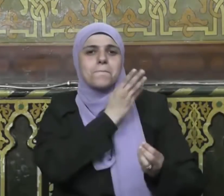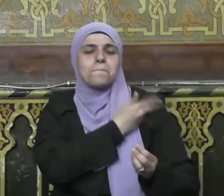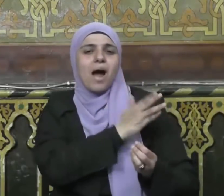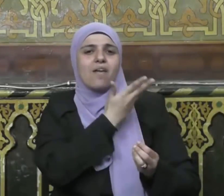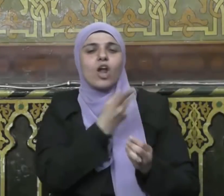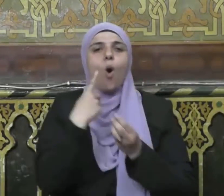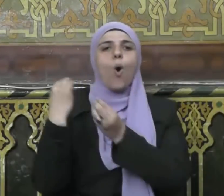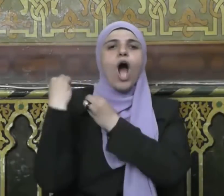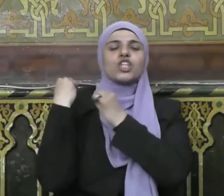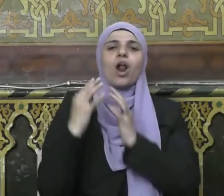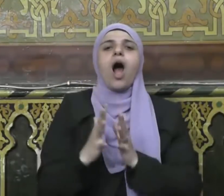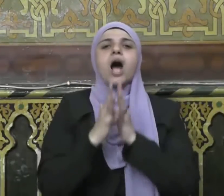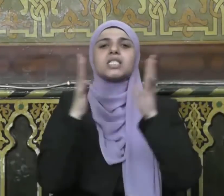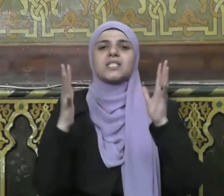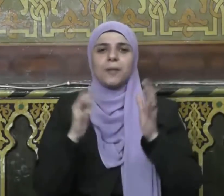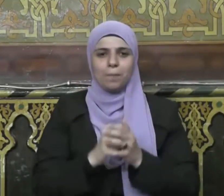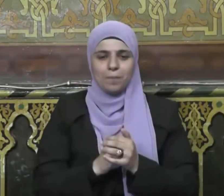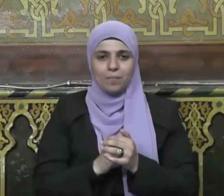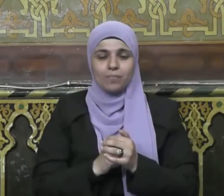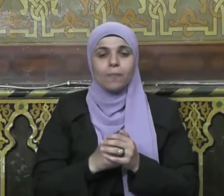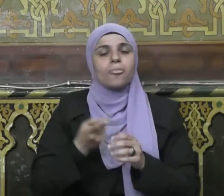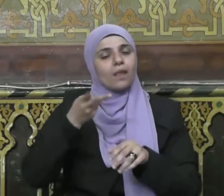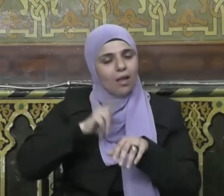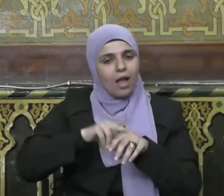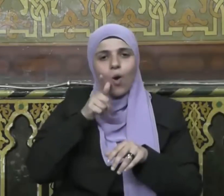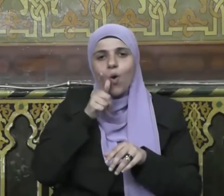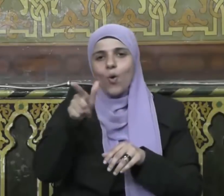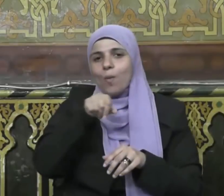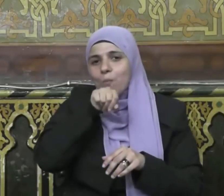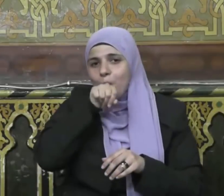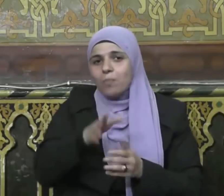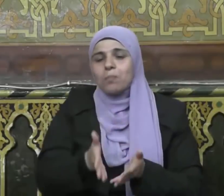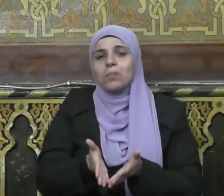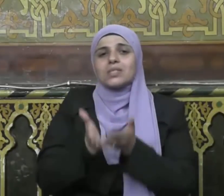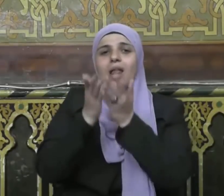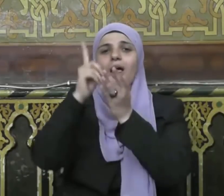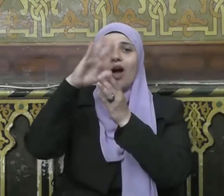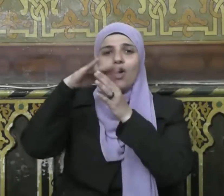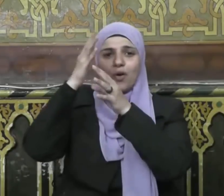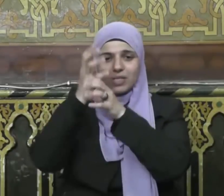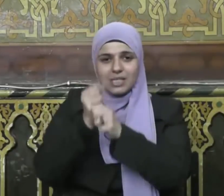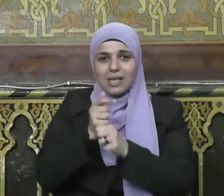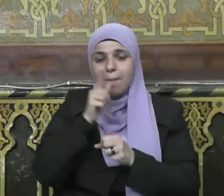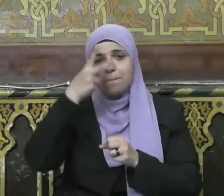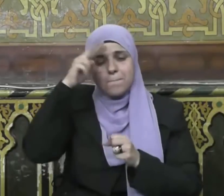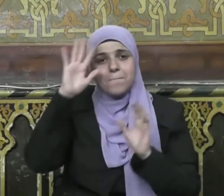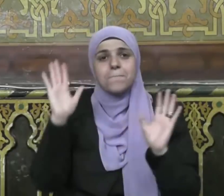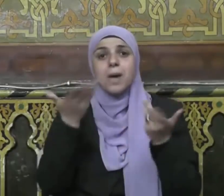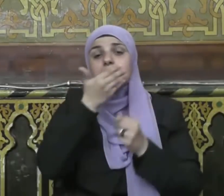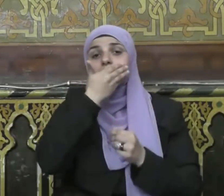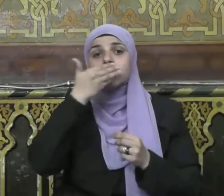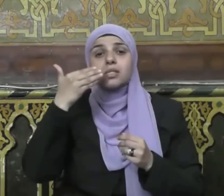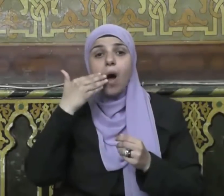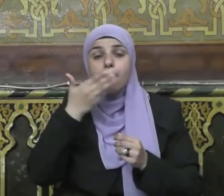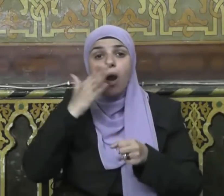في الجنة غرفة يرى ظاهرها من باطنها وباطنها من ظاهرها أعدها الله